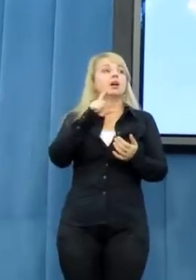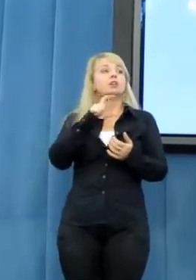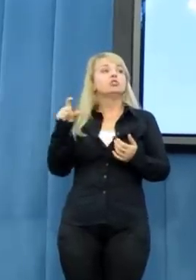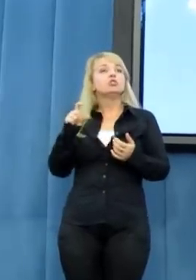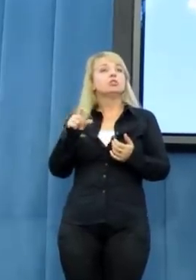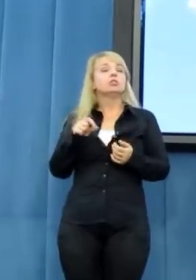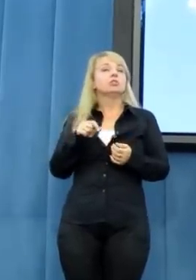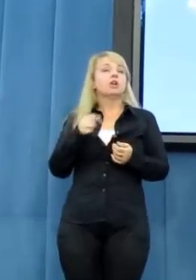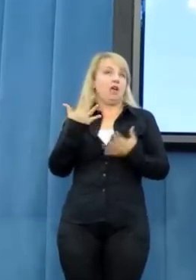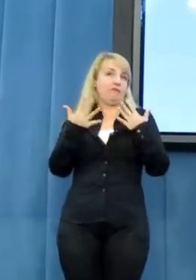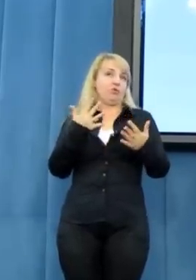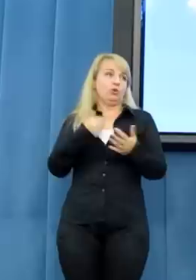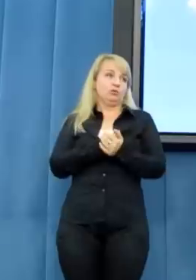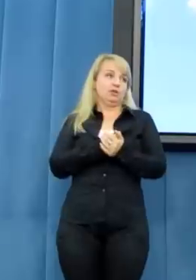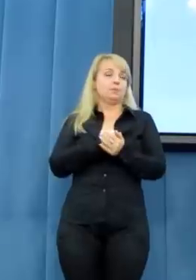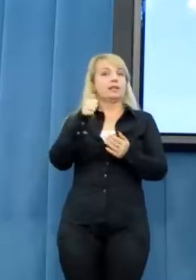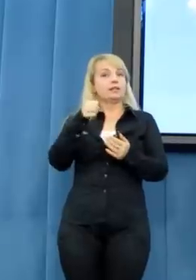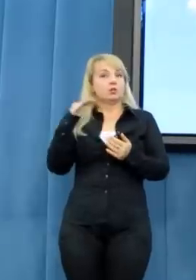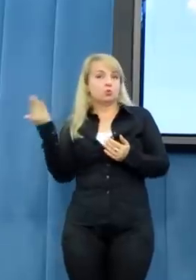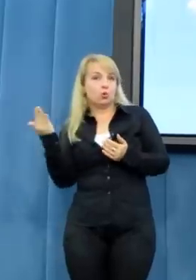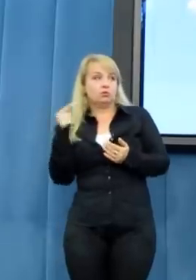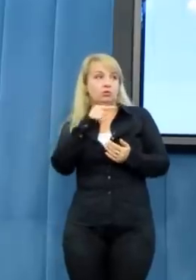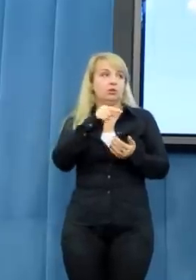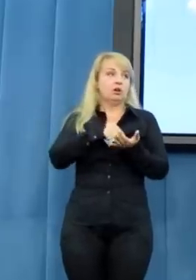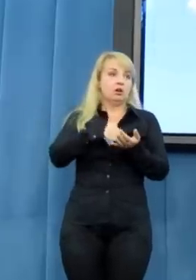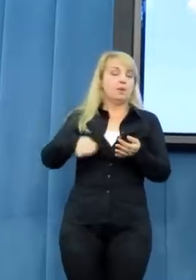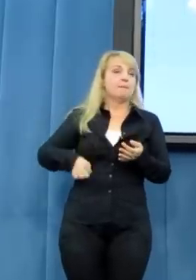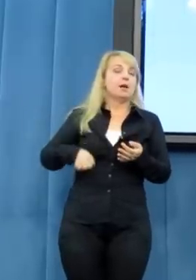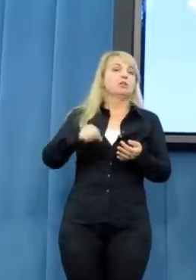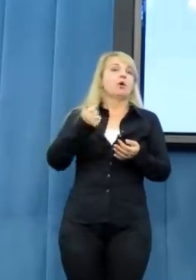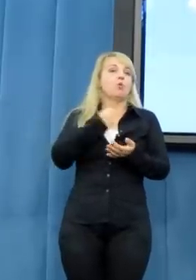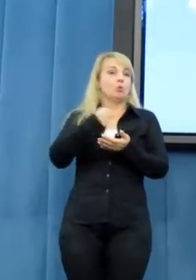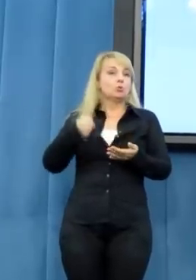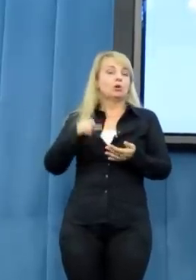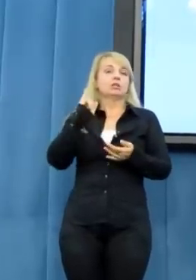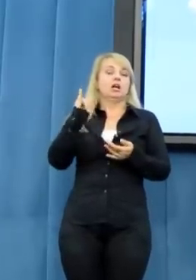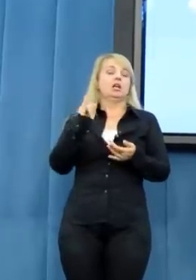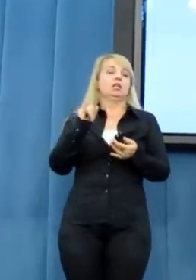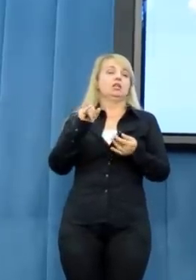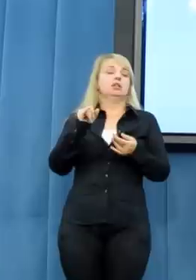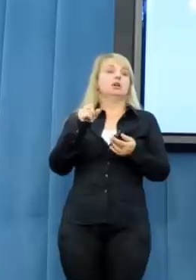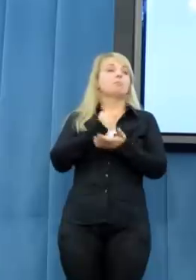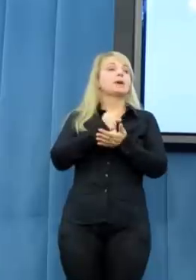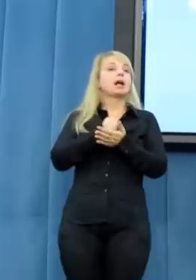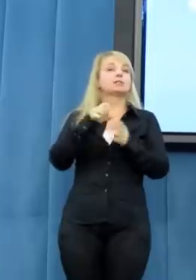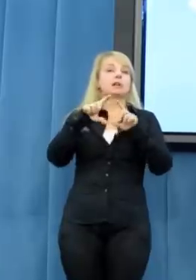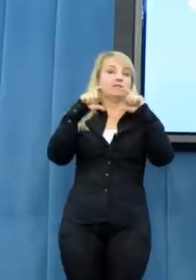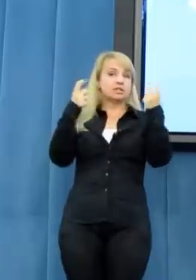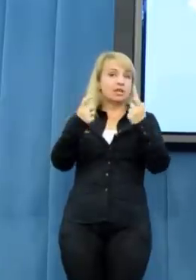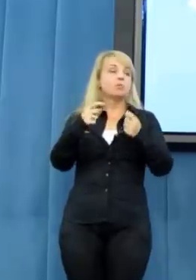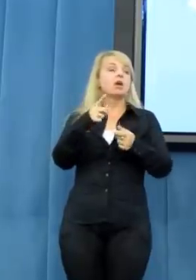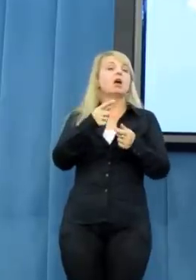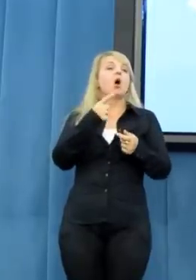dwóch ról, bo z jednej strony jako posłanka, przedstawicielka Sejmu odpowiada Pani za tworzenie prawa, a